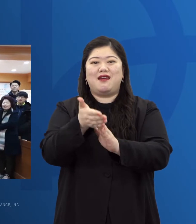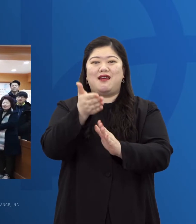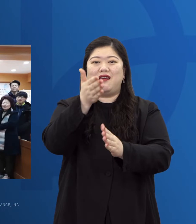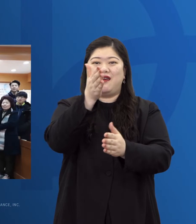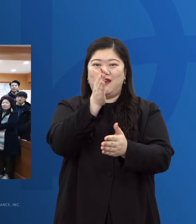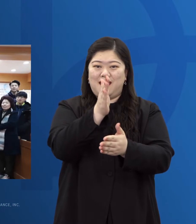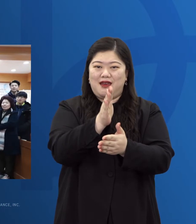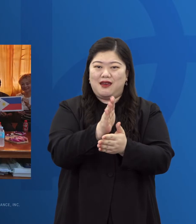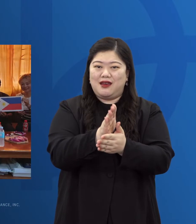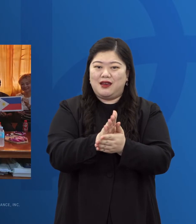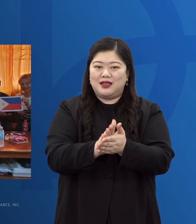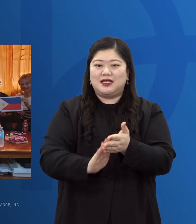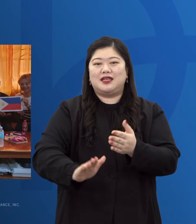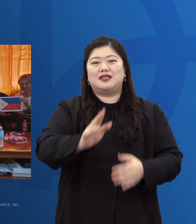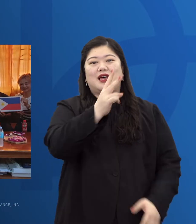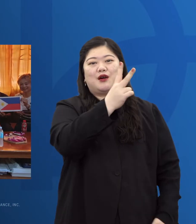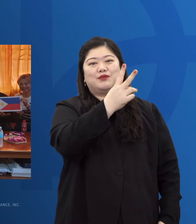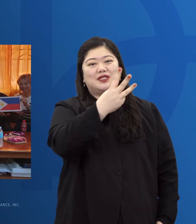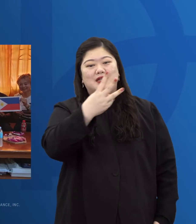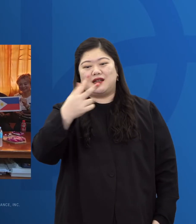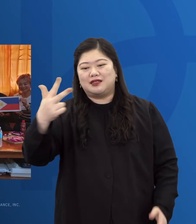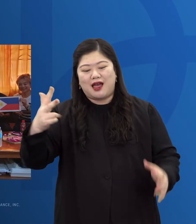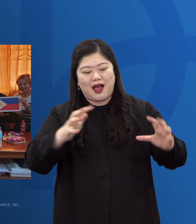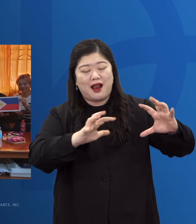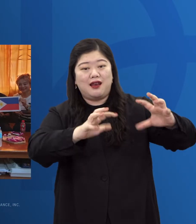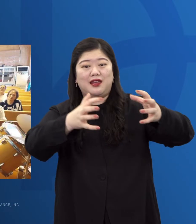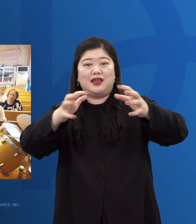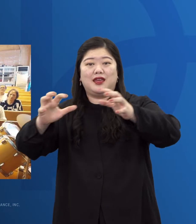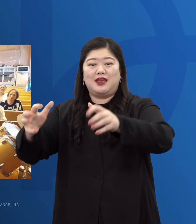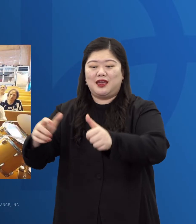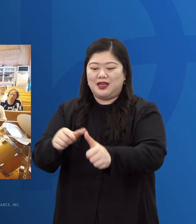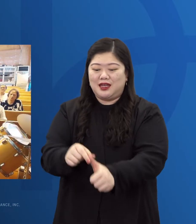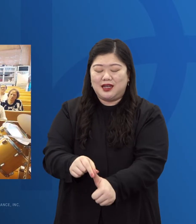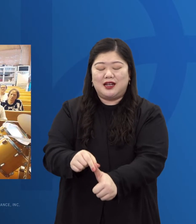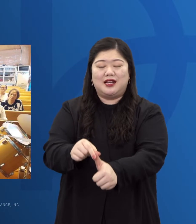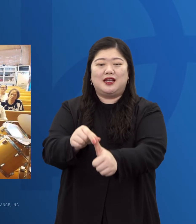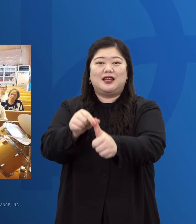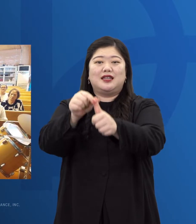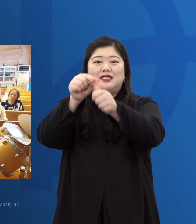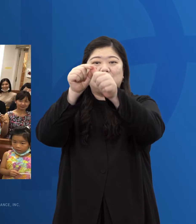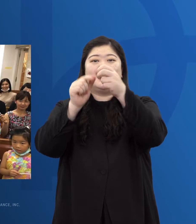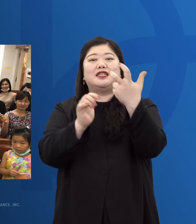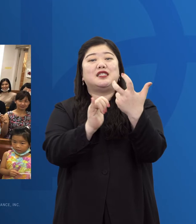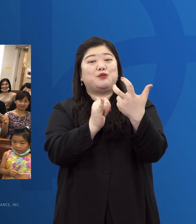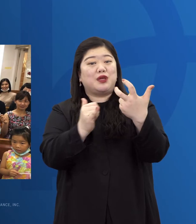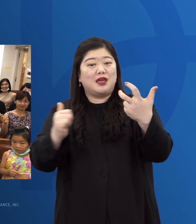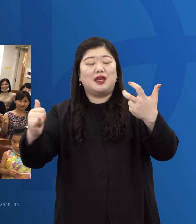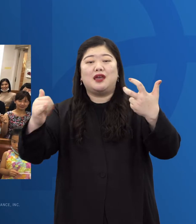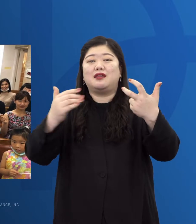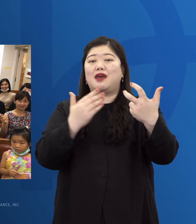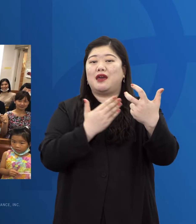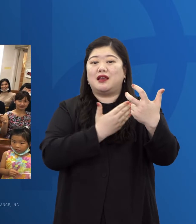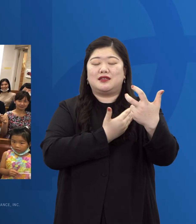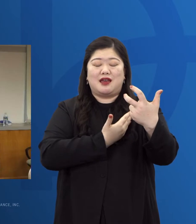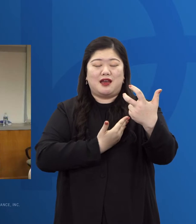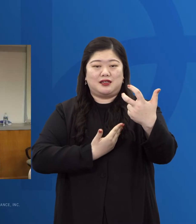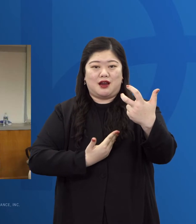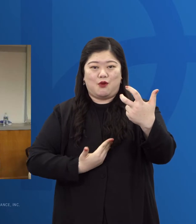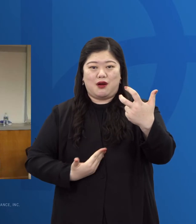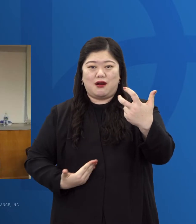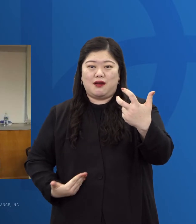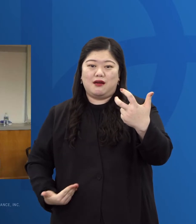2, 3, 7 살릴 70인의